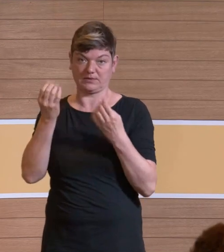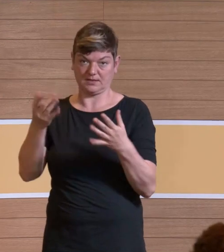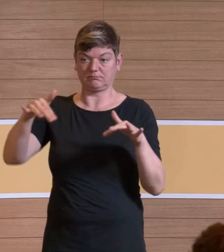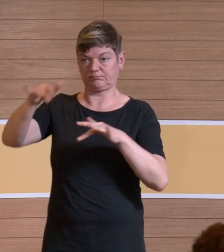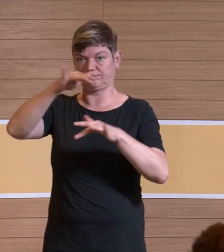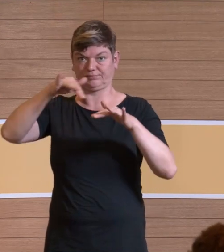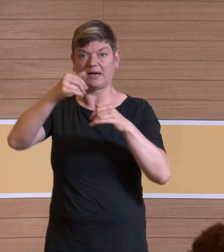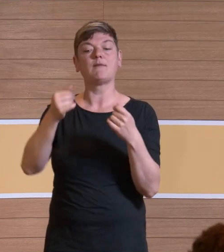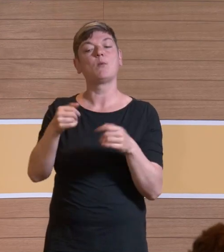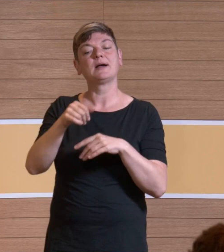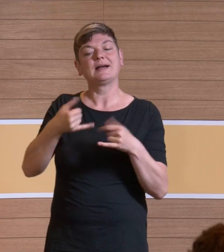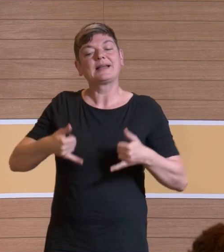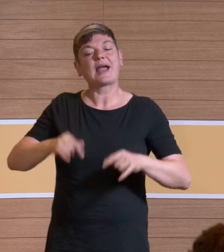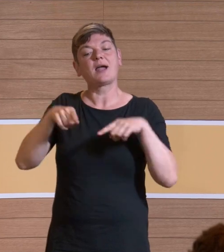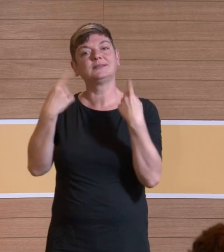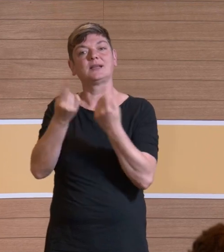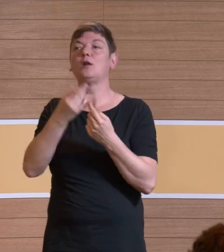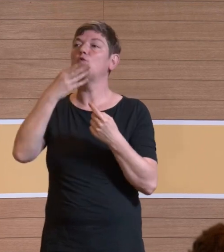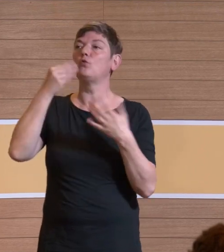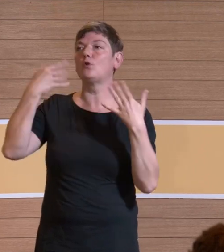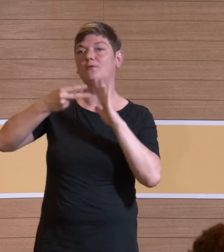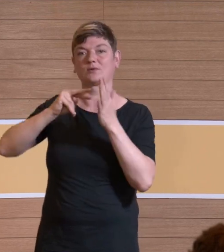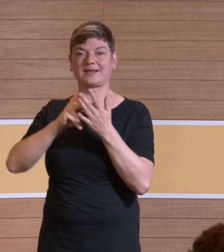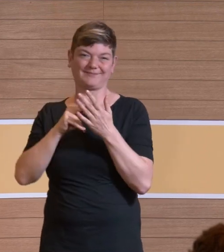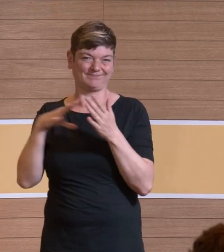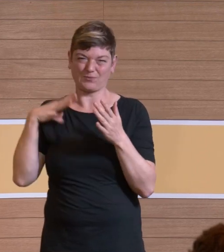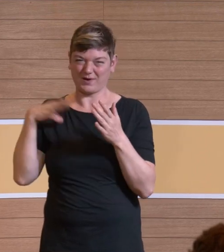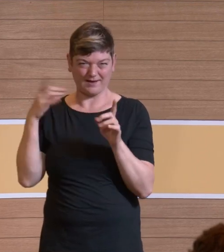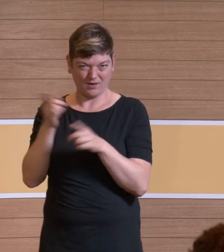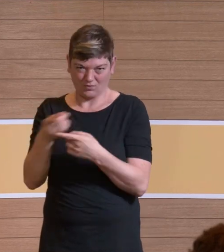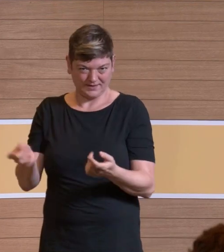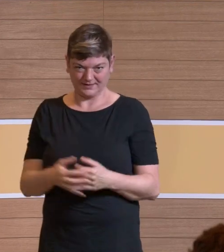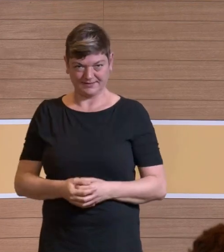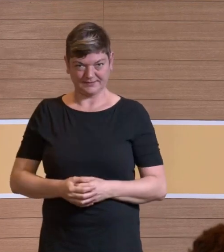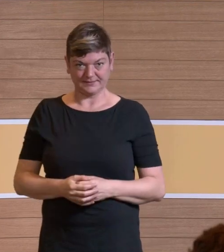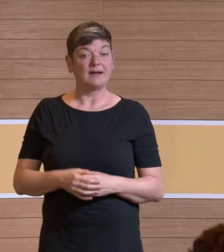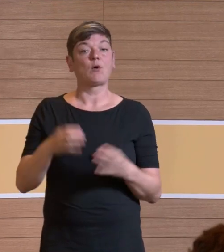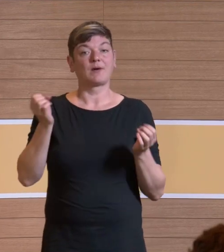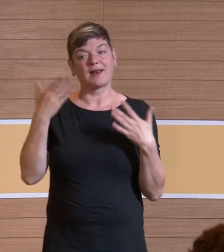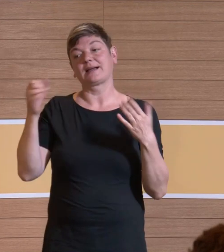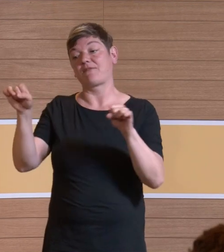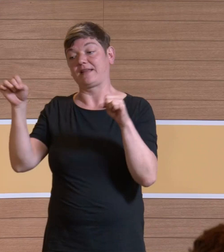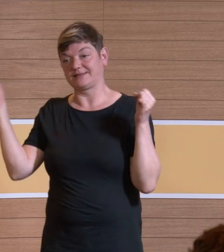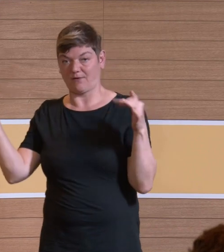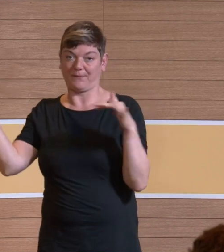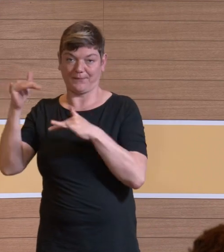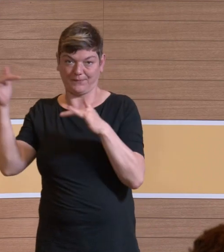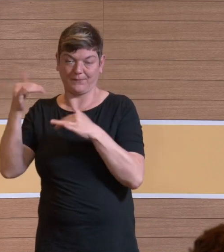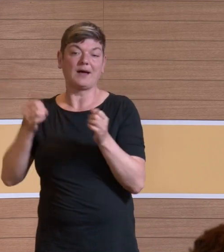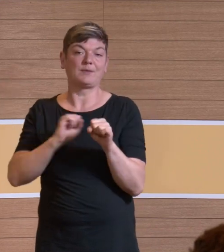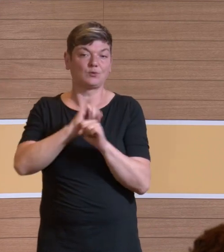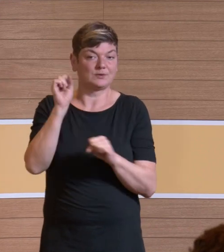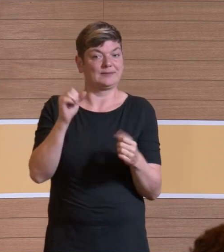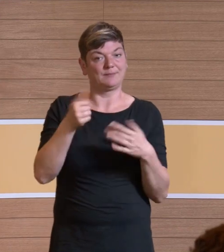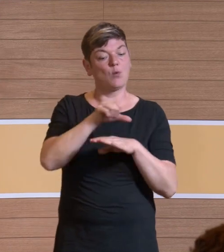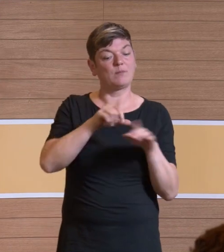Regel nicht so eine schöne Lüftungstechnik wie unser Zentral-OP. Ja, also auch bei uns nicht, da machen wir halt die Fenster auf. Das ist dann sicherlich anders zu werten.